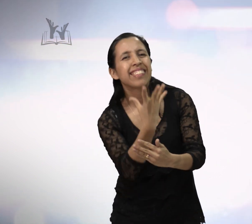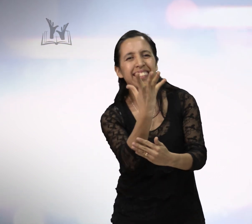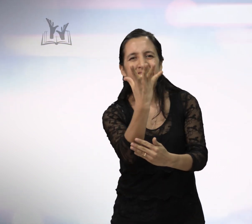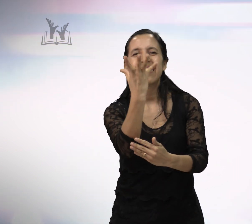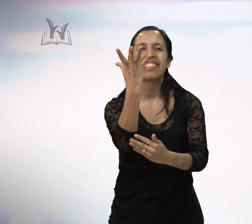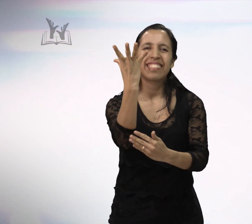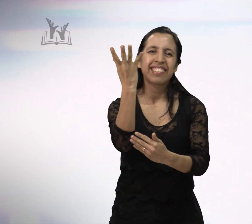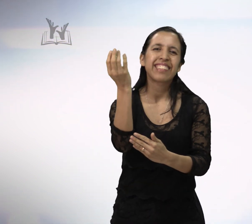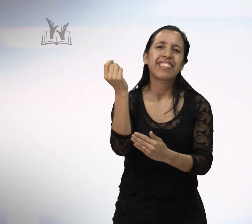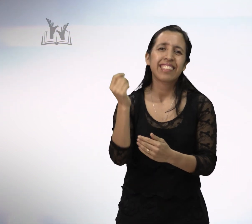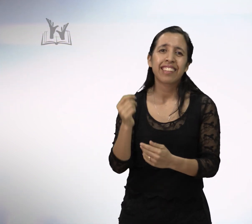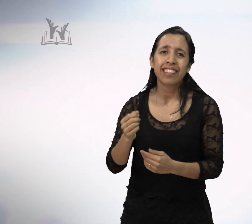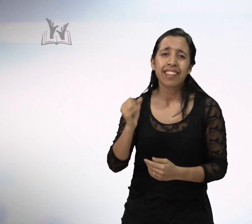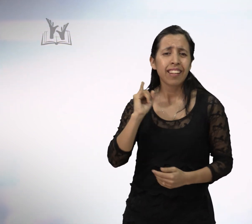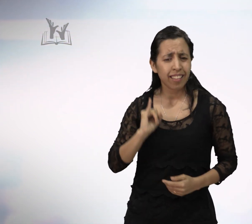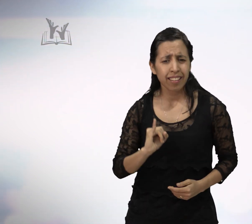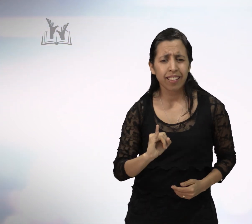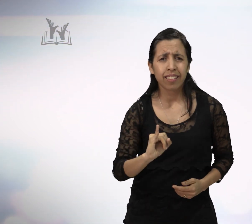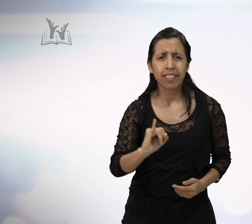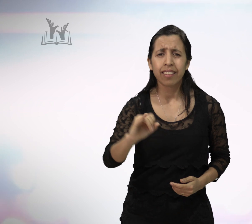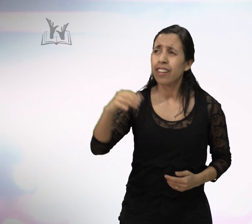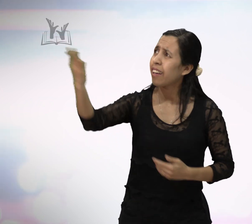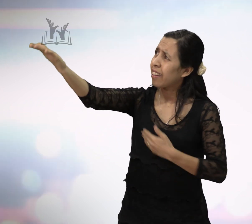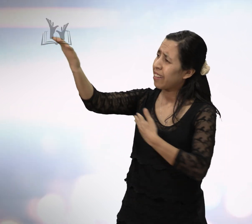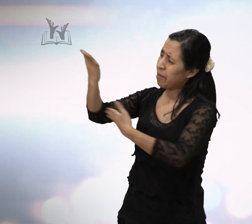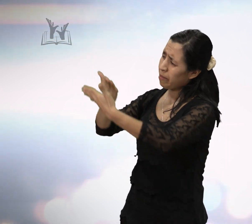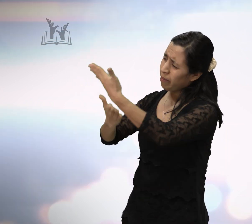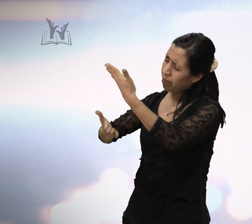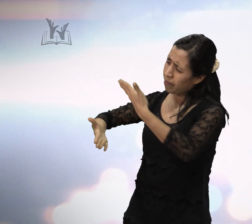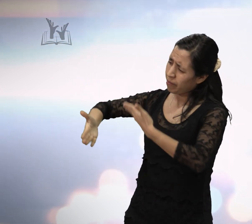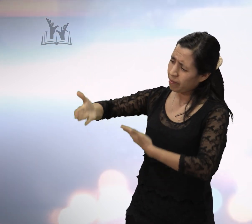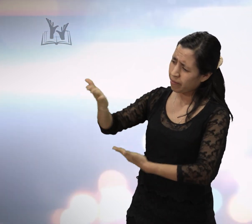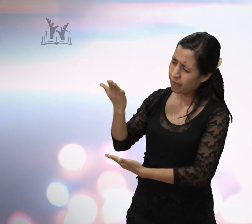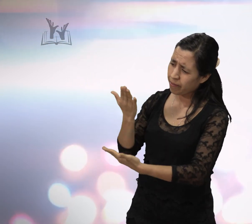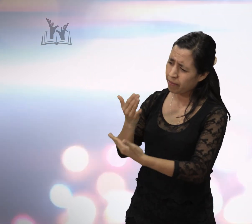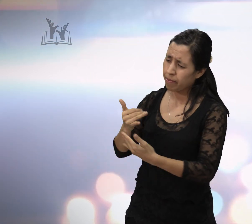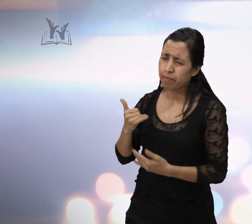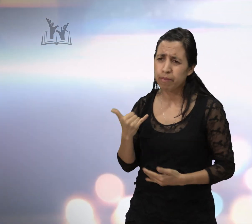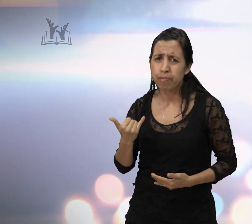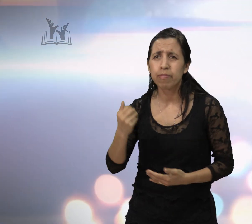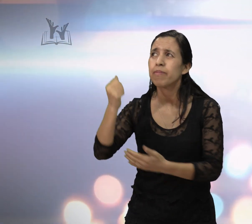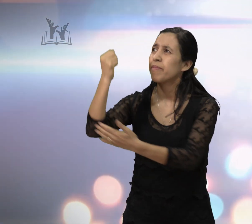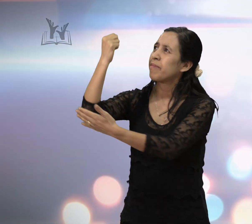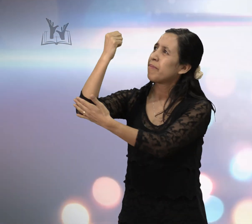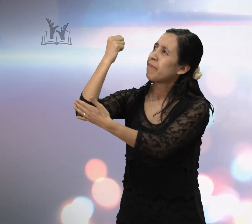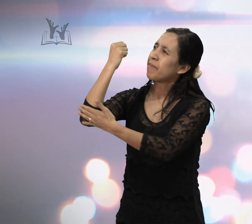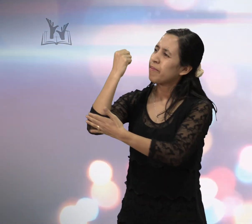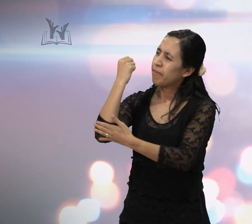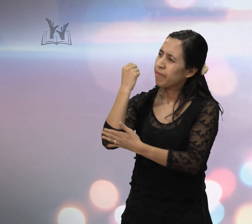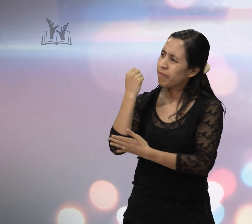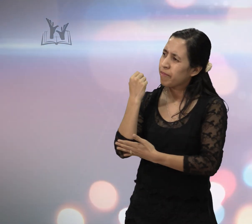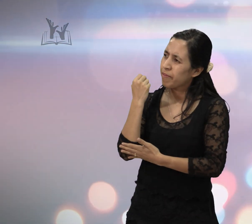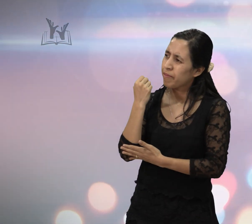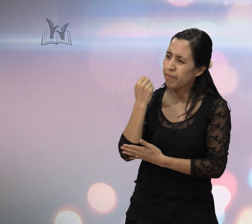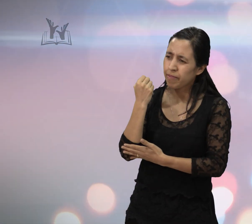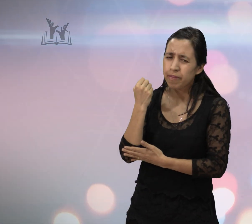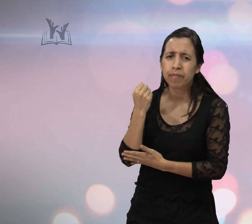Cámbiame y hazme ayúdame a ser